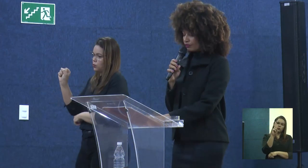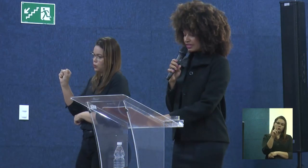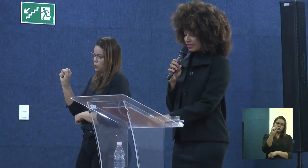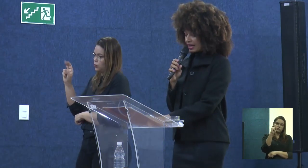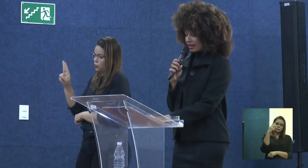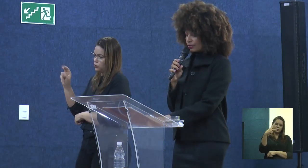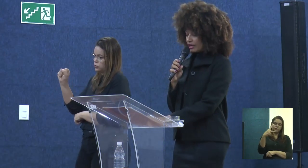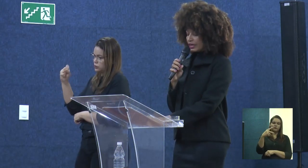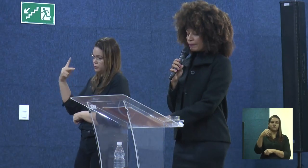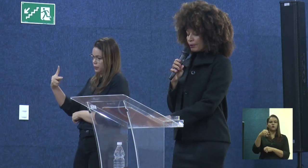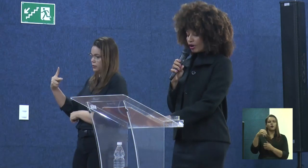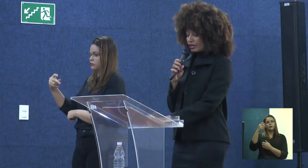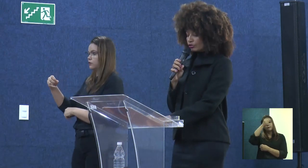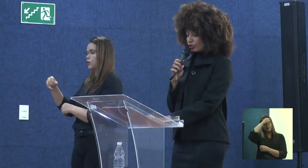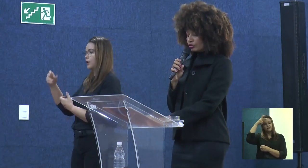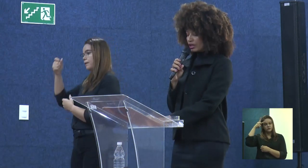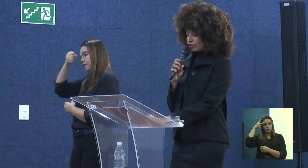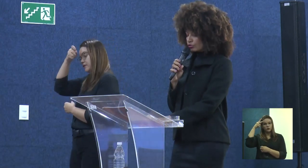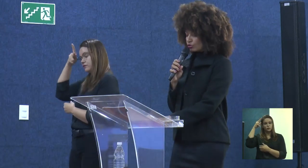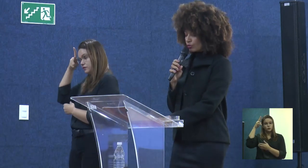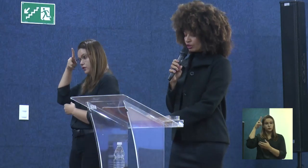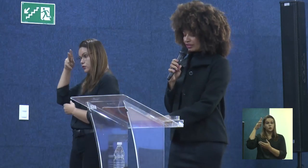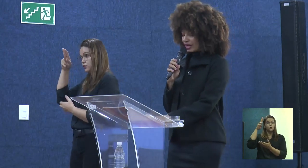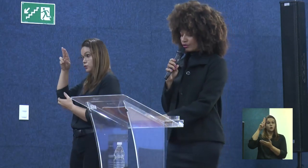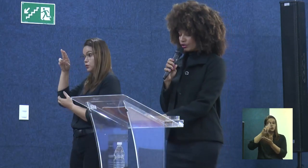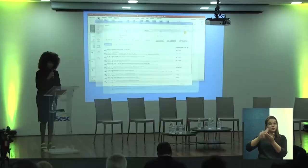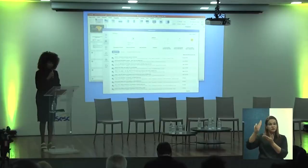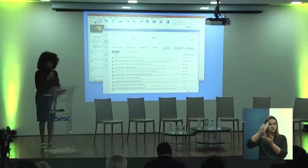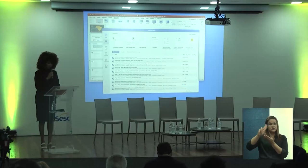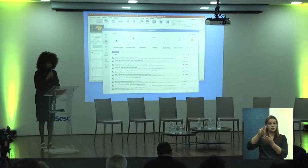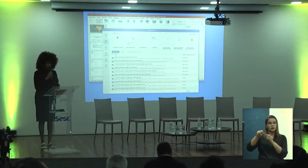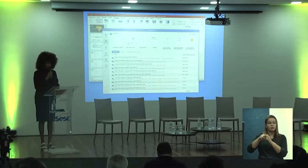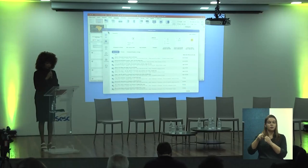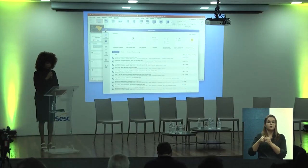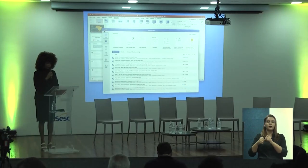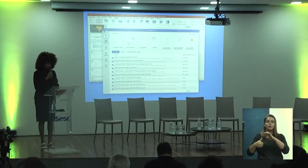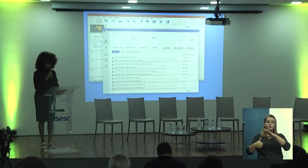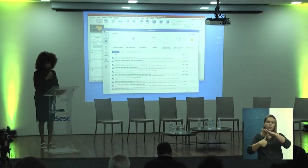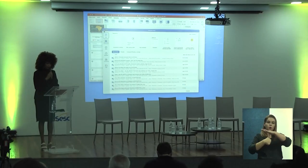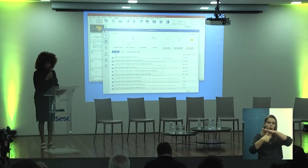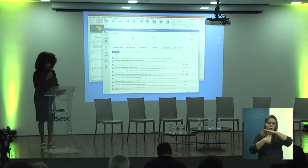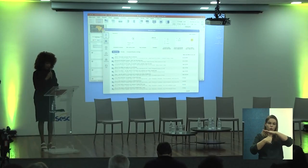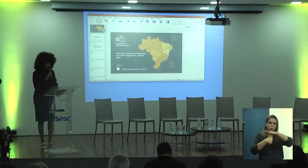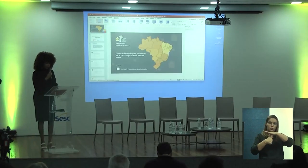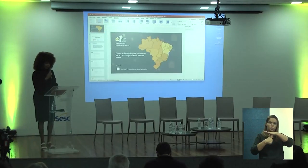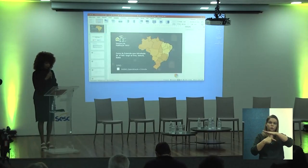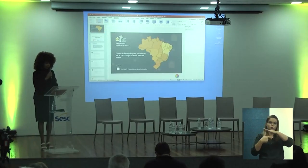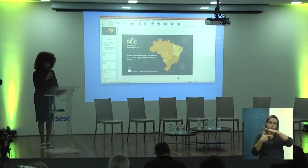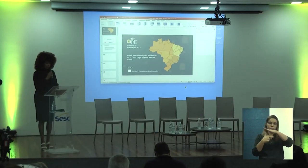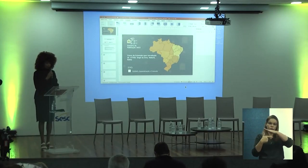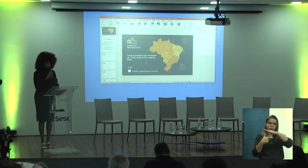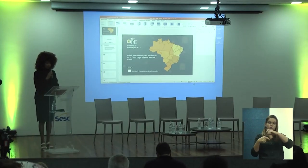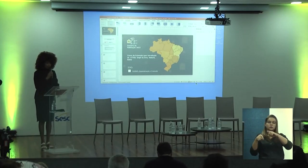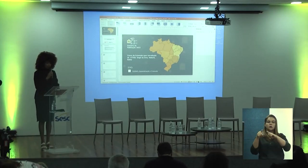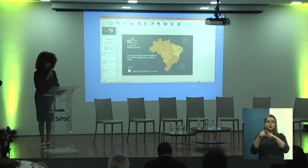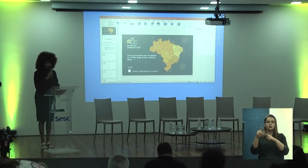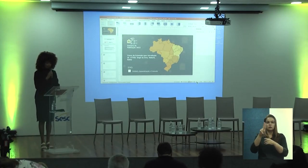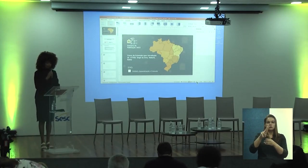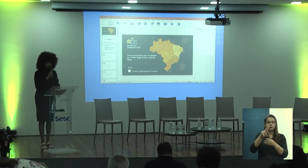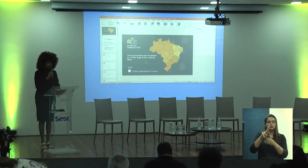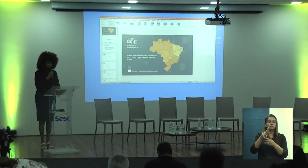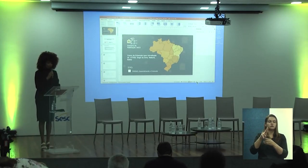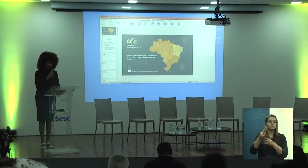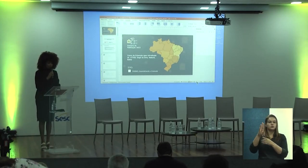prefeito universitário e pró-reitor de assuntos comunitários e políticas afirmativas. Atualmente é professor da